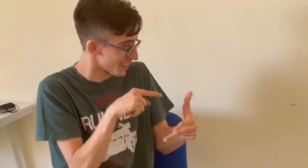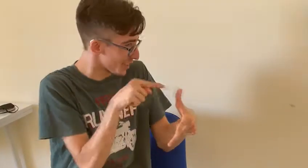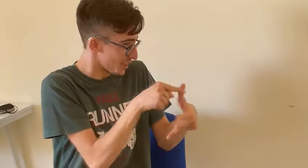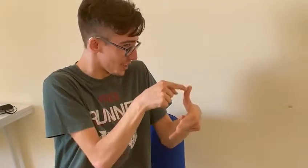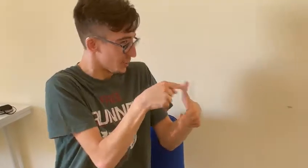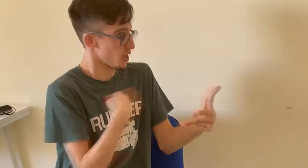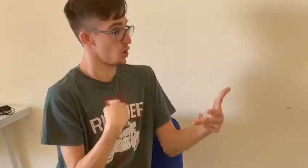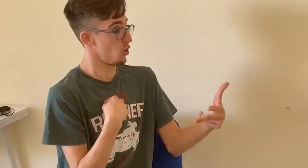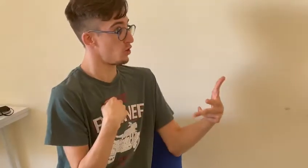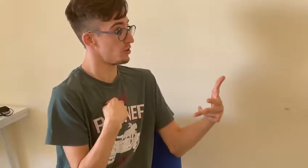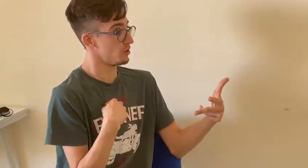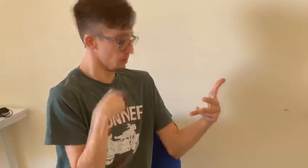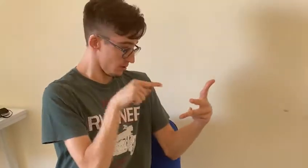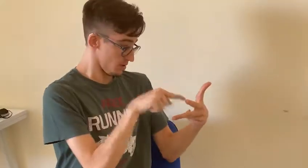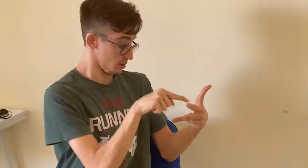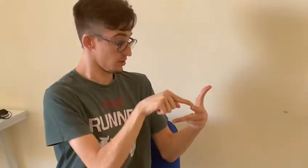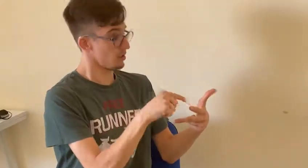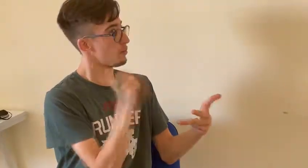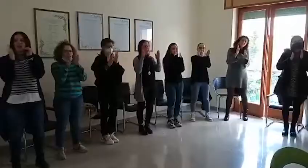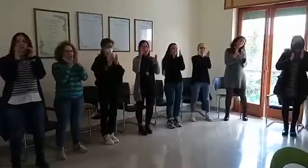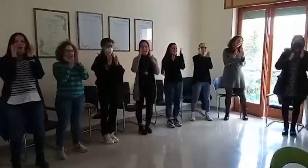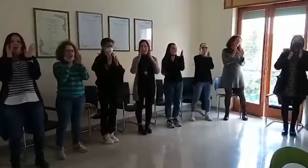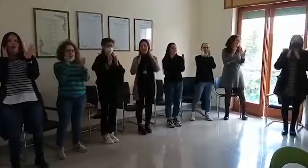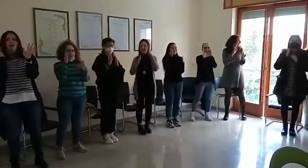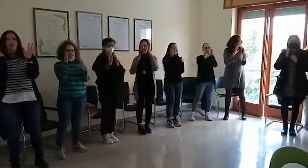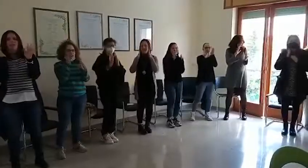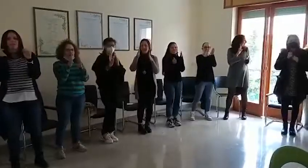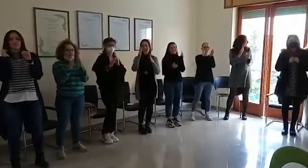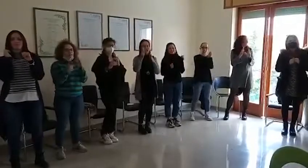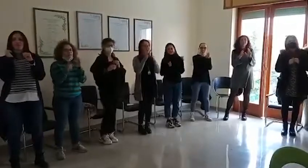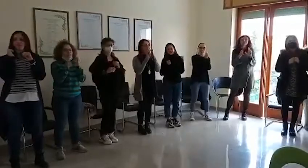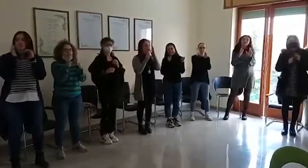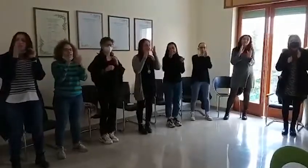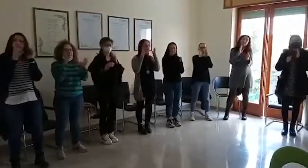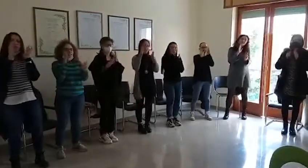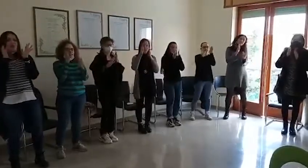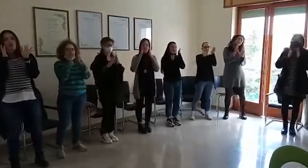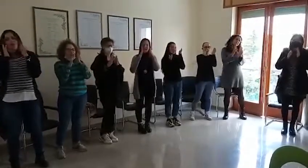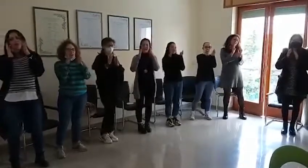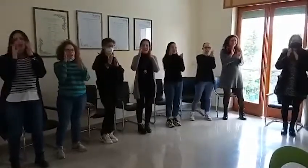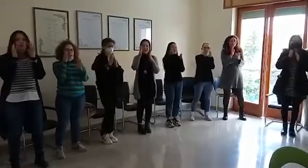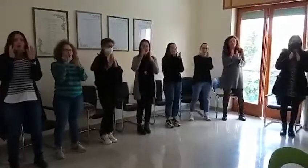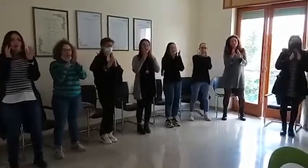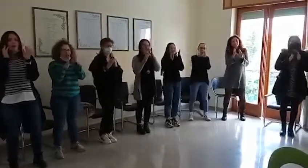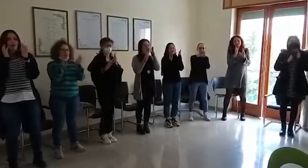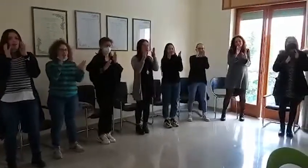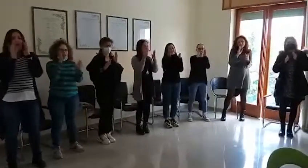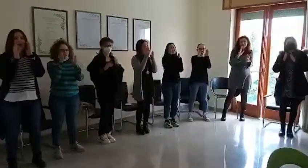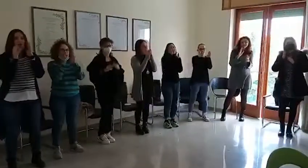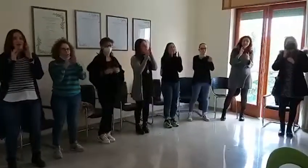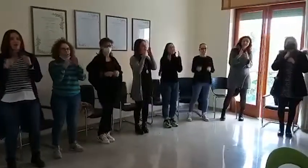sogno come Presidente dell'Ordine è finalmente avere un minimo di considerazione per queste persone.